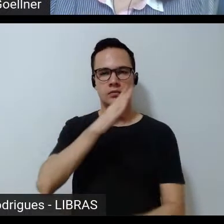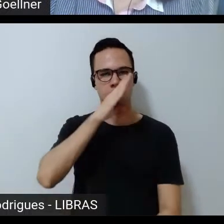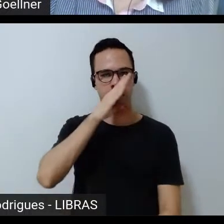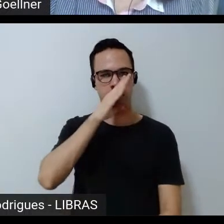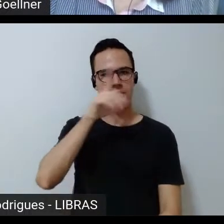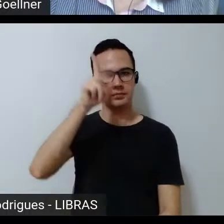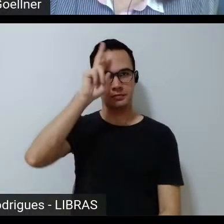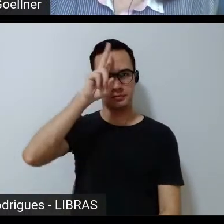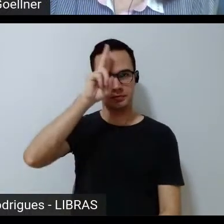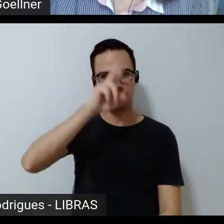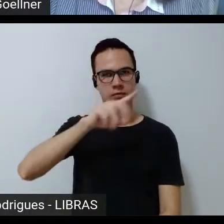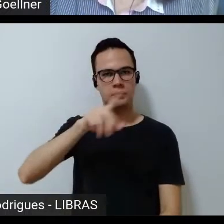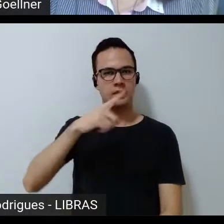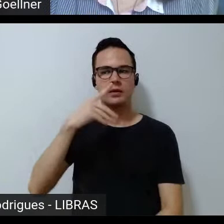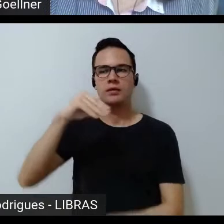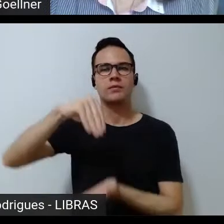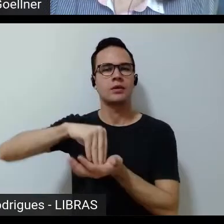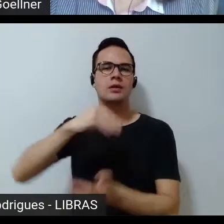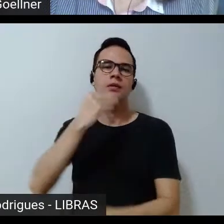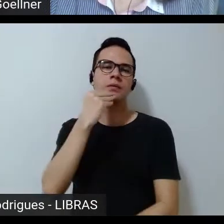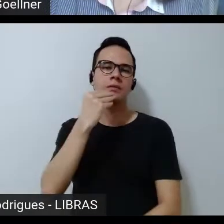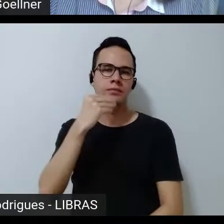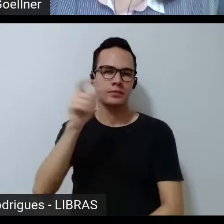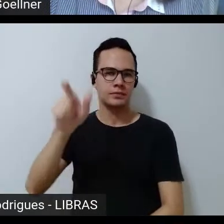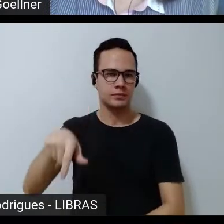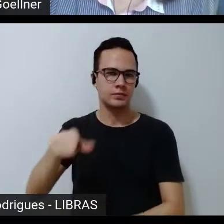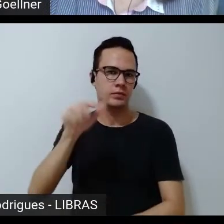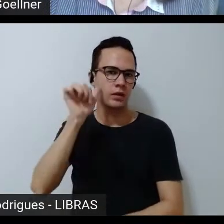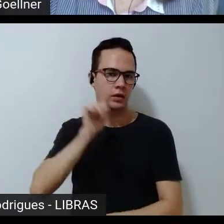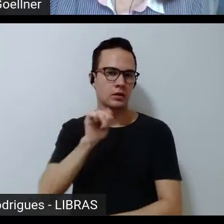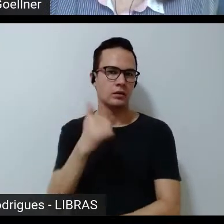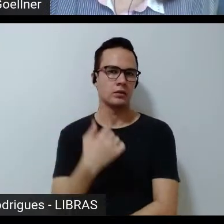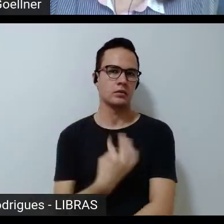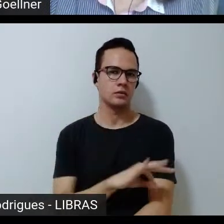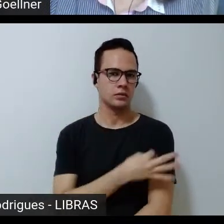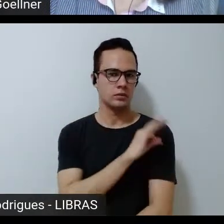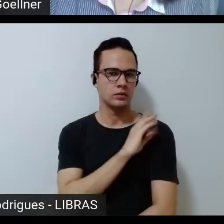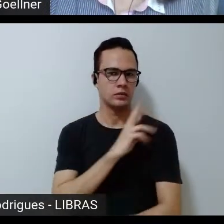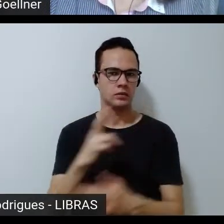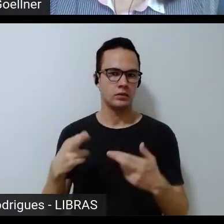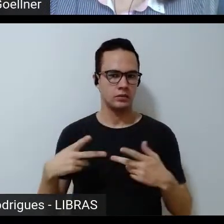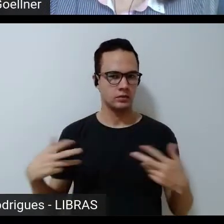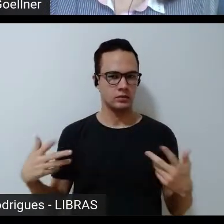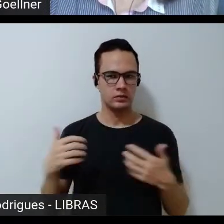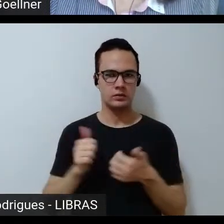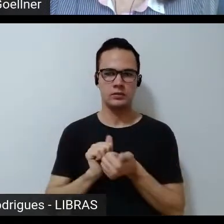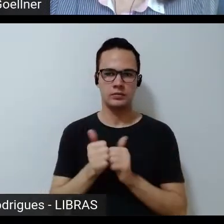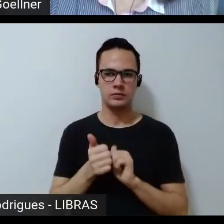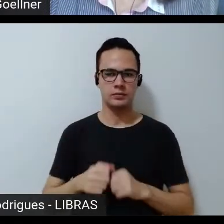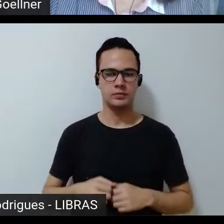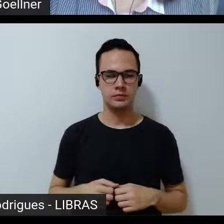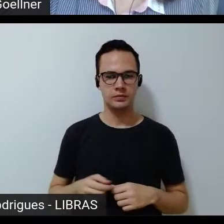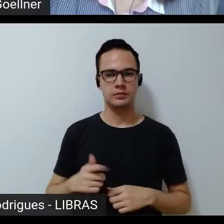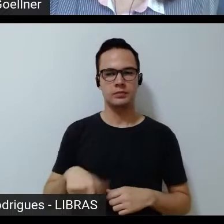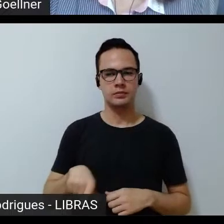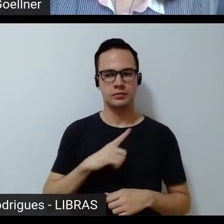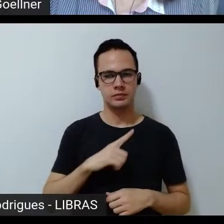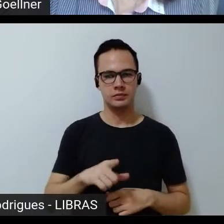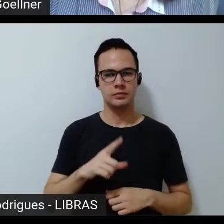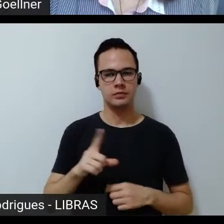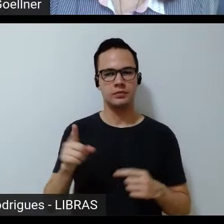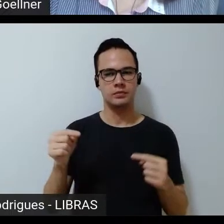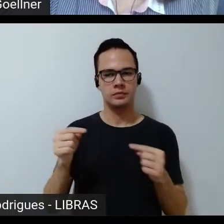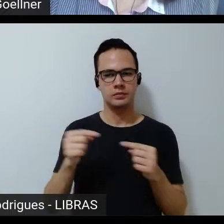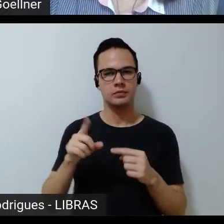história a falta de oportunidade para as mulheres como técnicas de esportes e tal a gente tem aí Dilma Mendes está